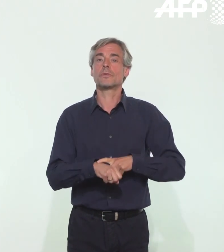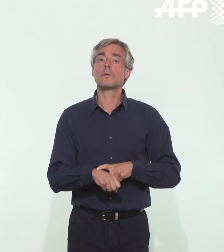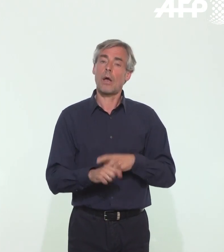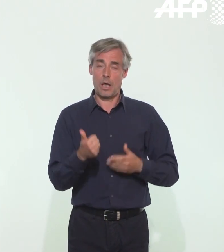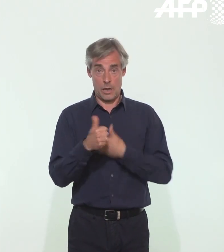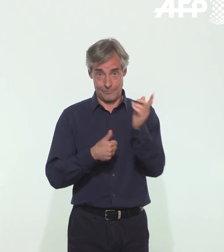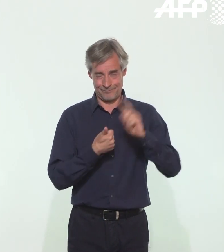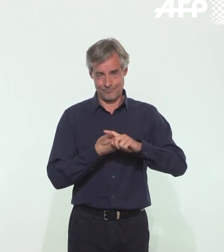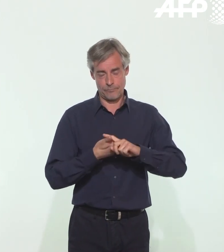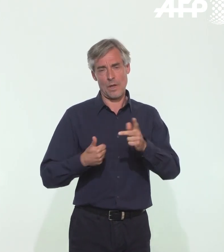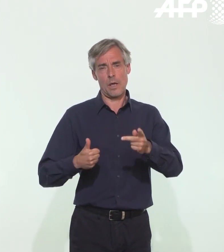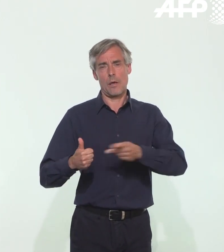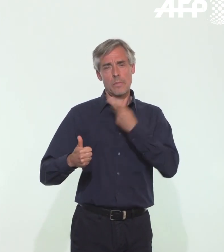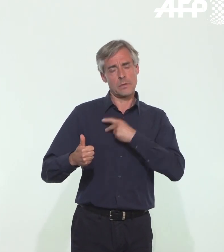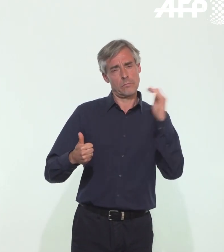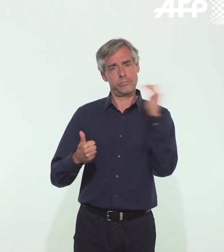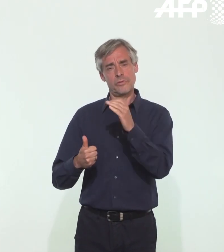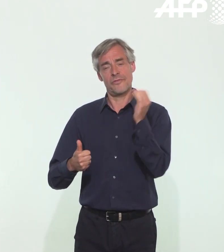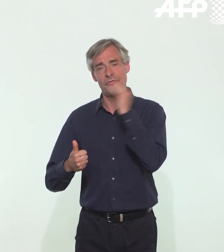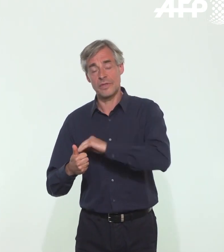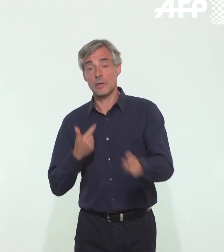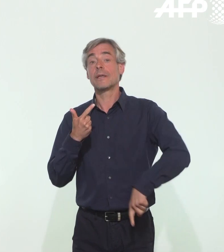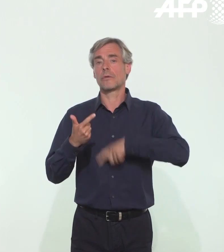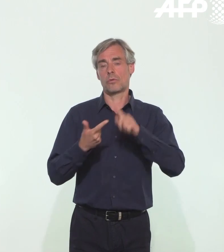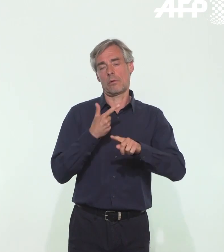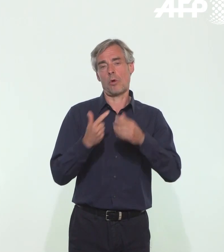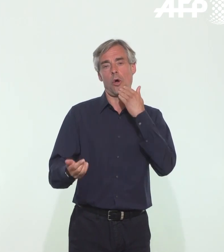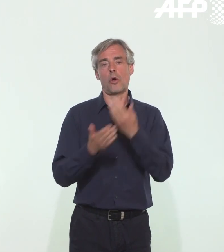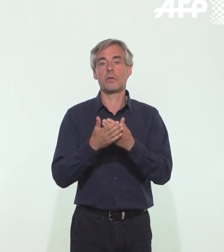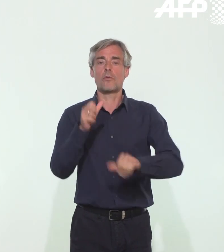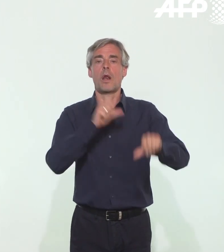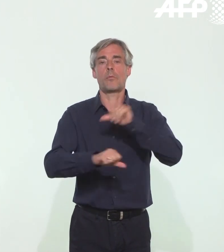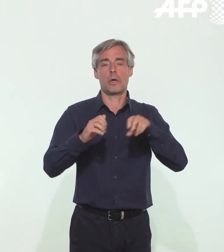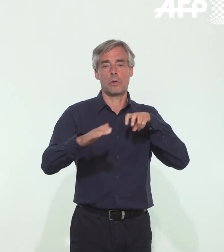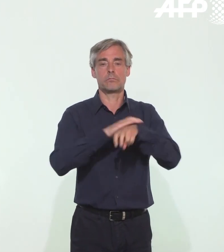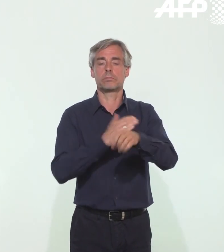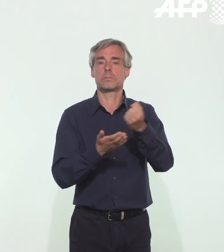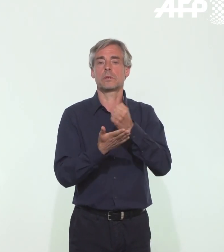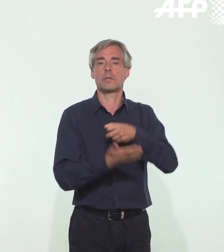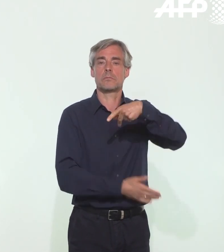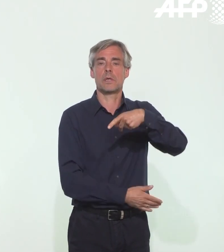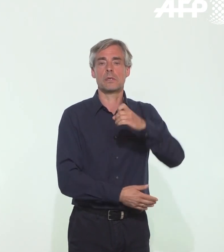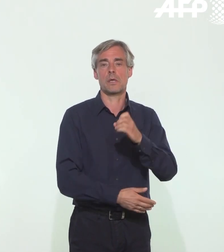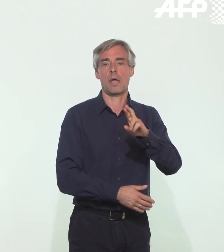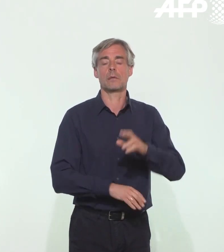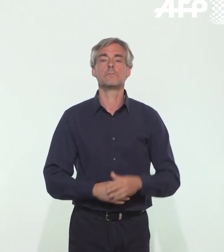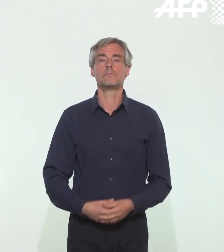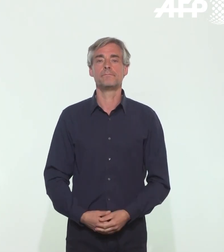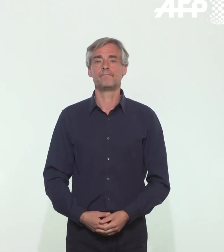consultation rapide chez votre médecin et immédiatement rendez-vous pour un test rapide en laboratoire.